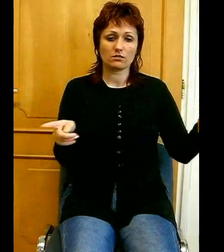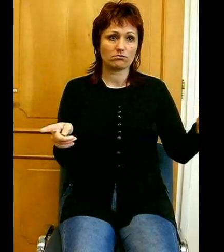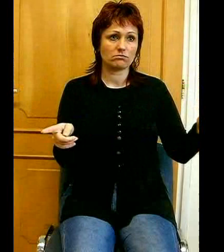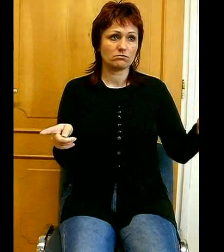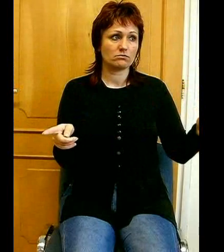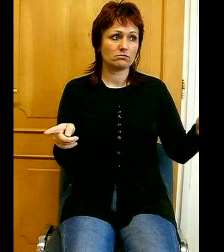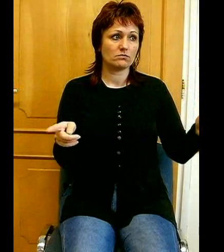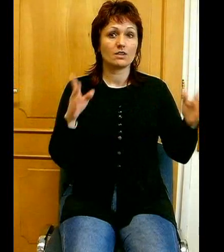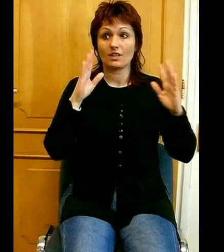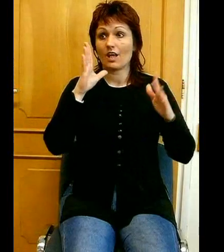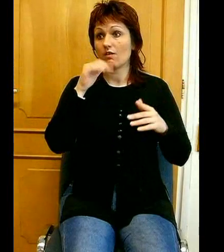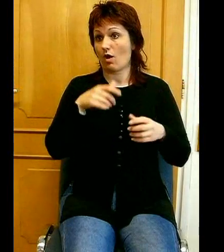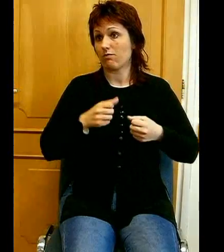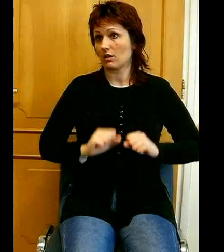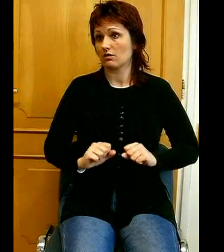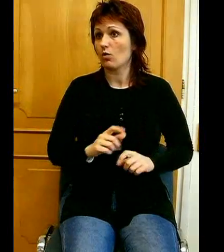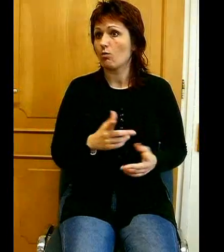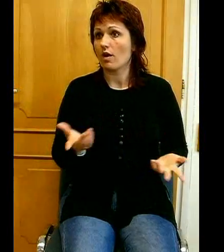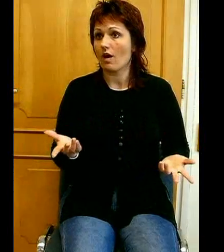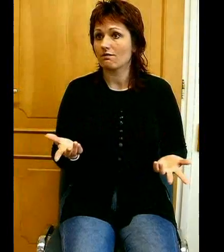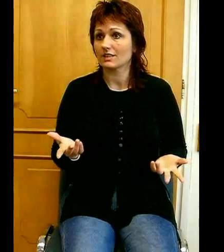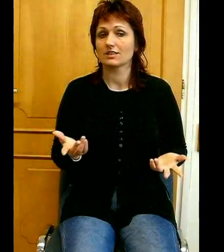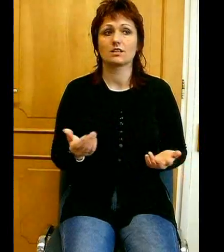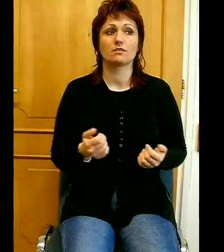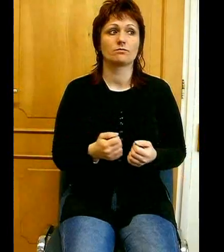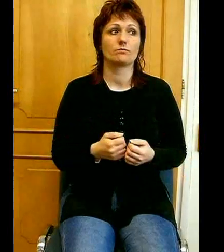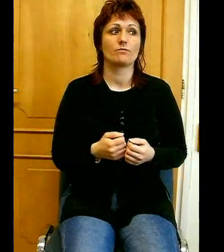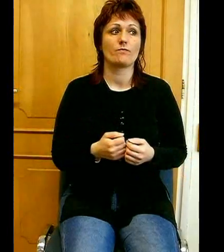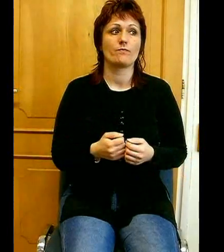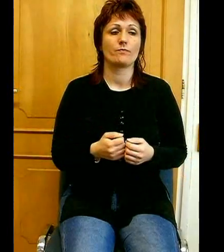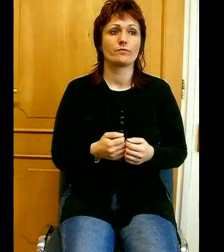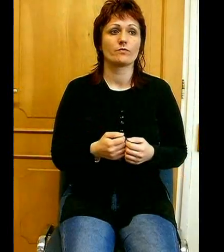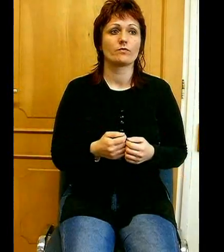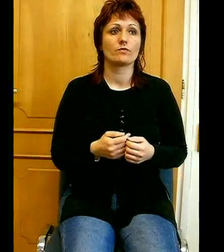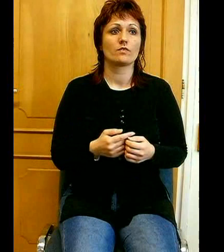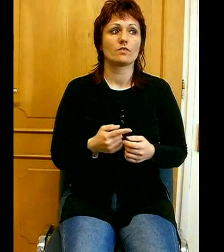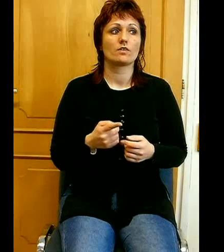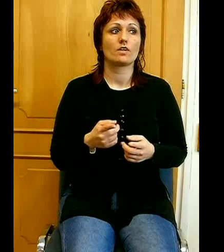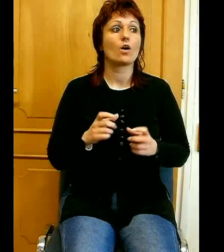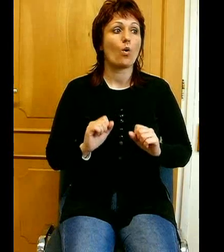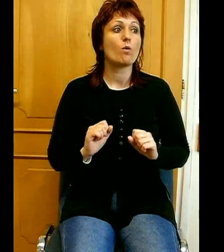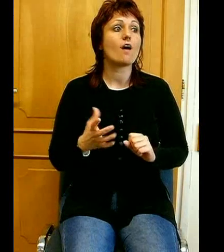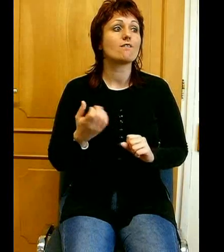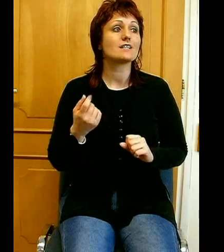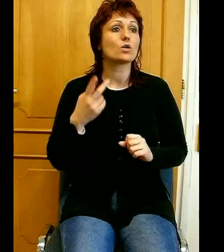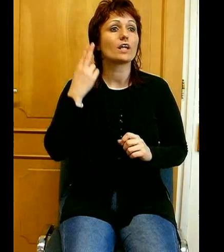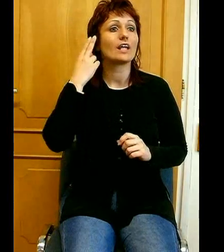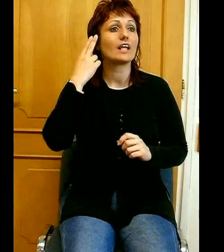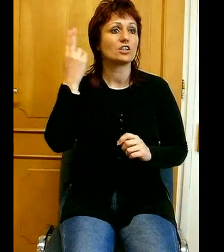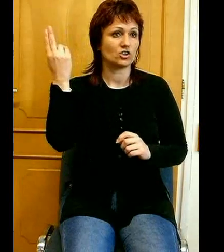és ennek a következményeit is vállalja. De ugyanakkor komolyan veszik, hogy Isten kimondhatatlan kegyelméből,